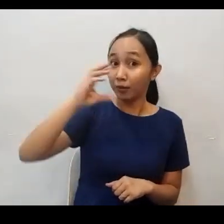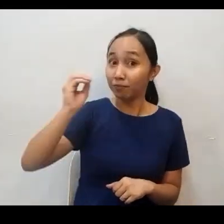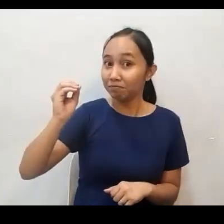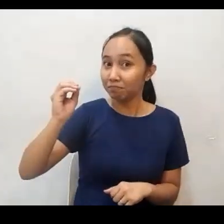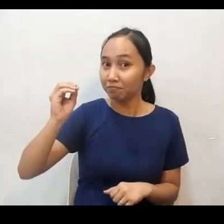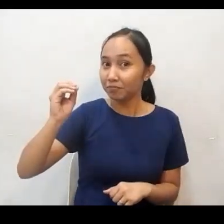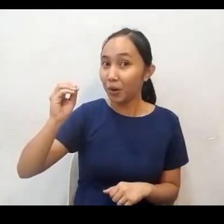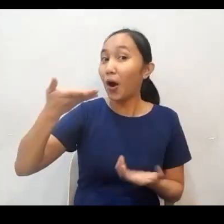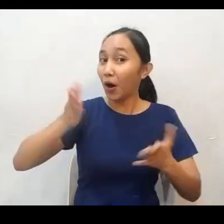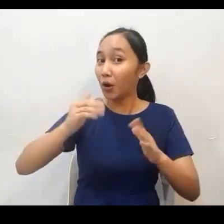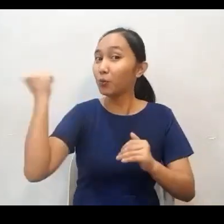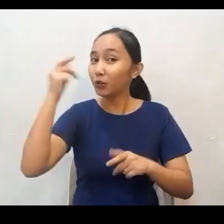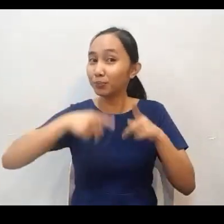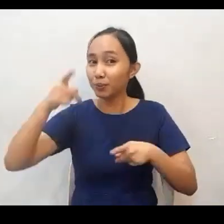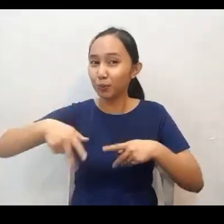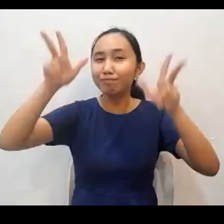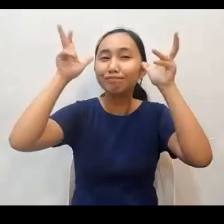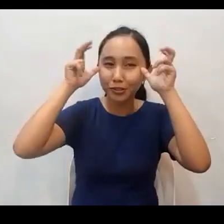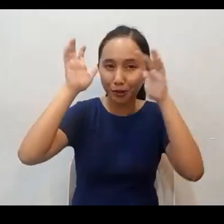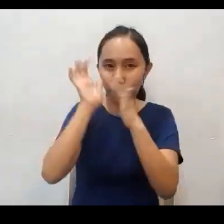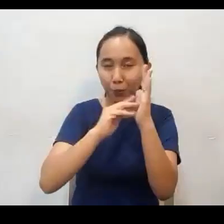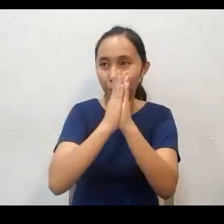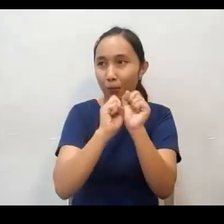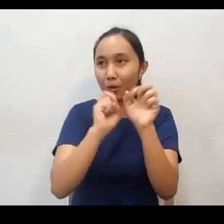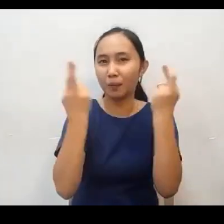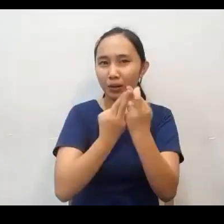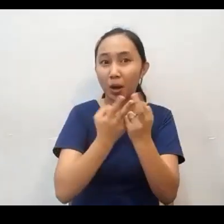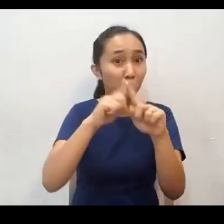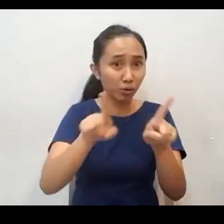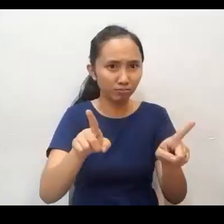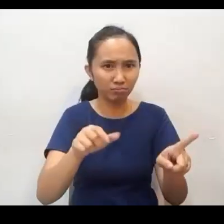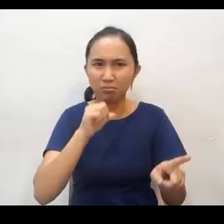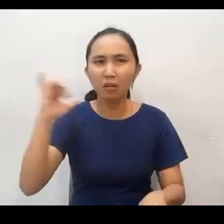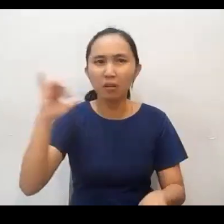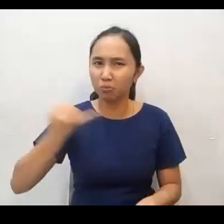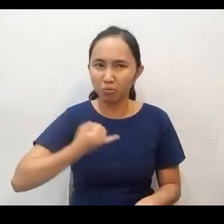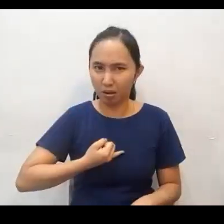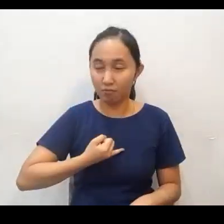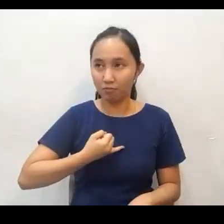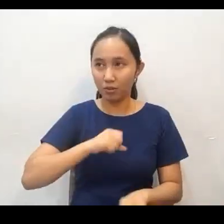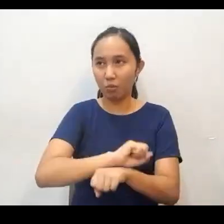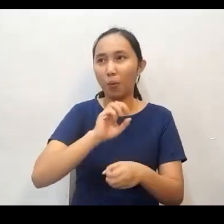upang marinig po ng iba yung kanyang pinapakinggan. Pero hindi niya sila iniimbitahan.